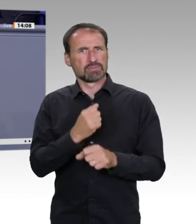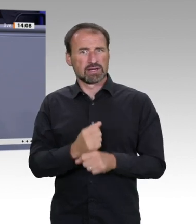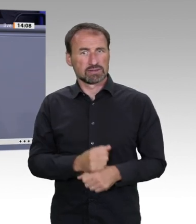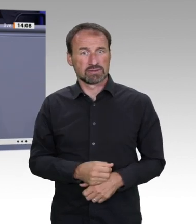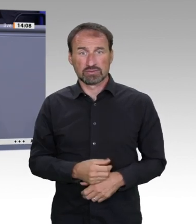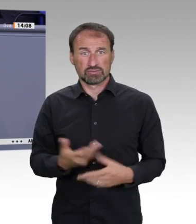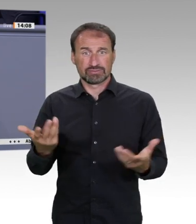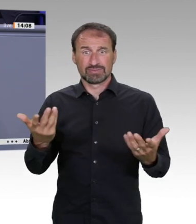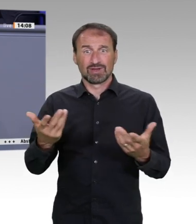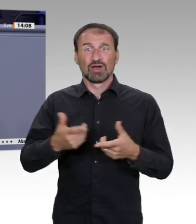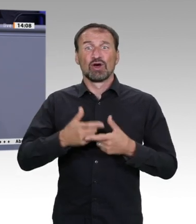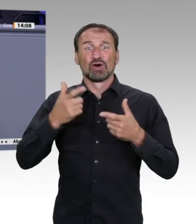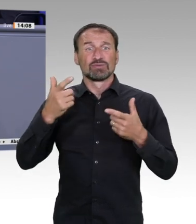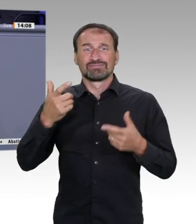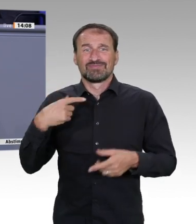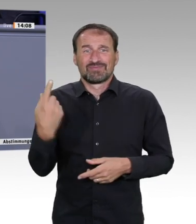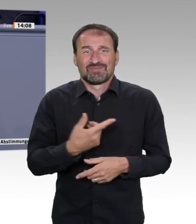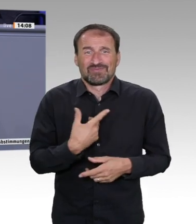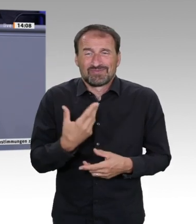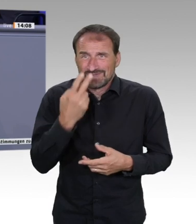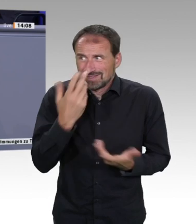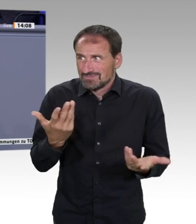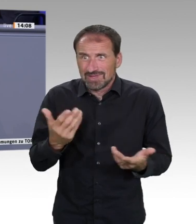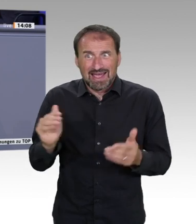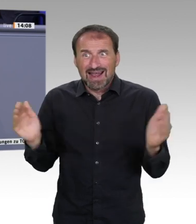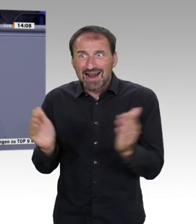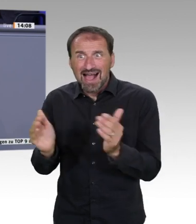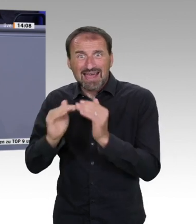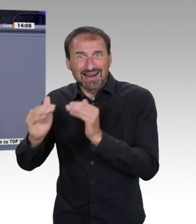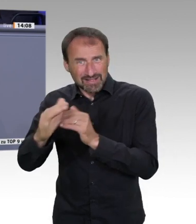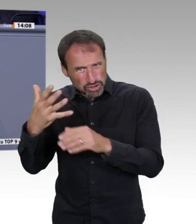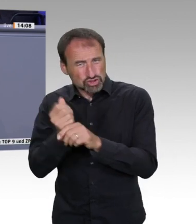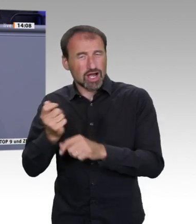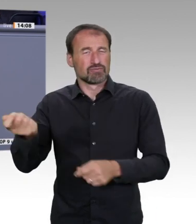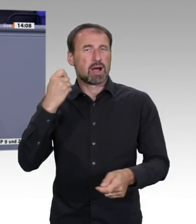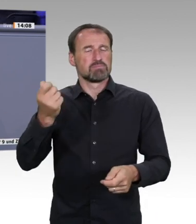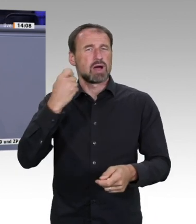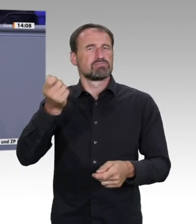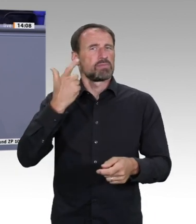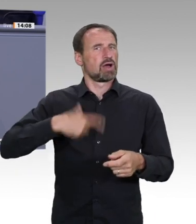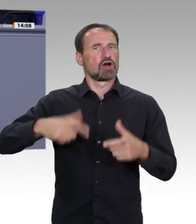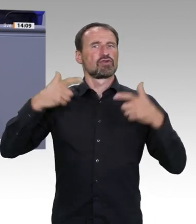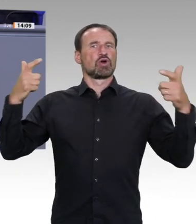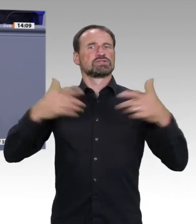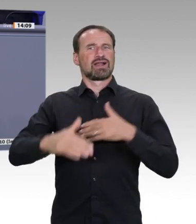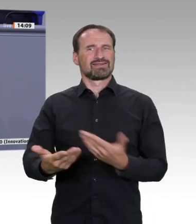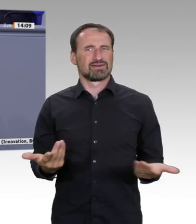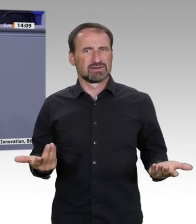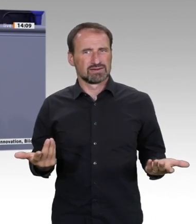Spiegel treffenderweise als Stillstandsbericht bezeichnet, heißt es, im Ergebnis wurden alle Projekte gestoppt, wie es weitergeht,